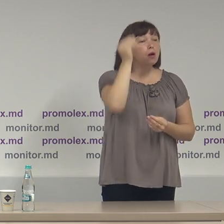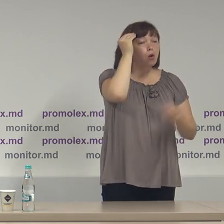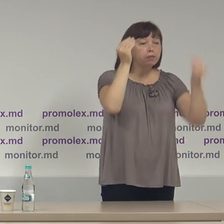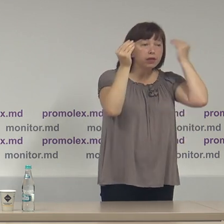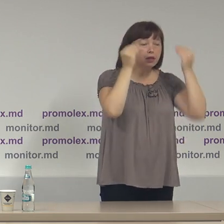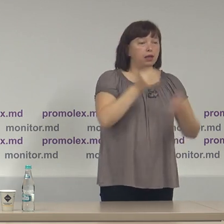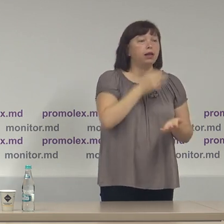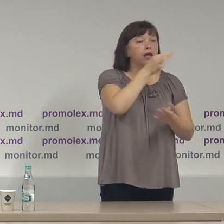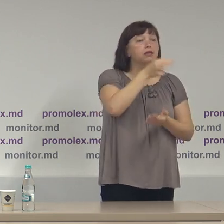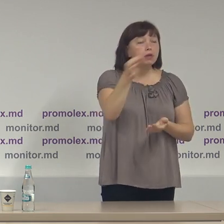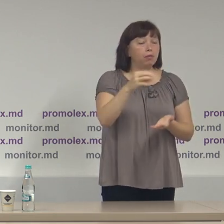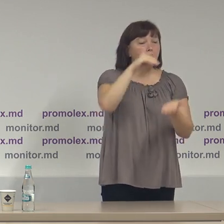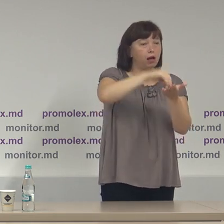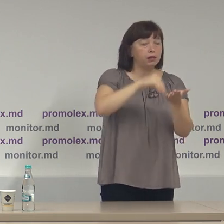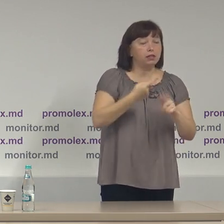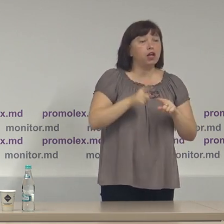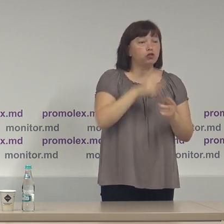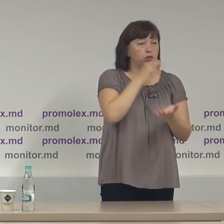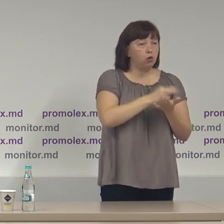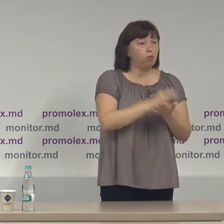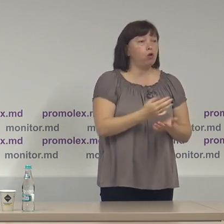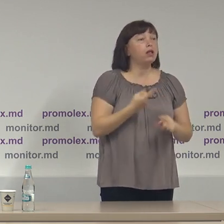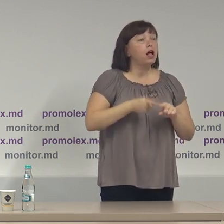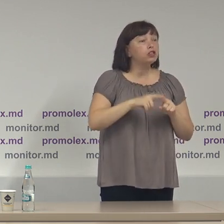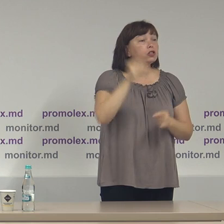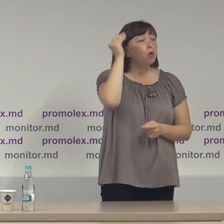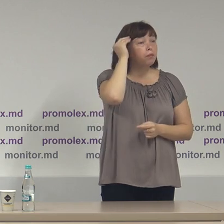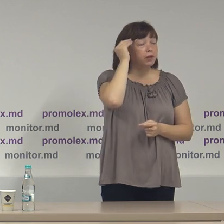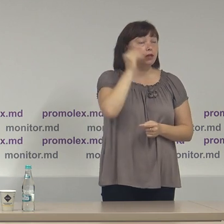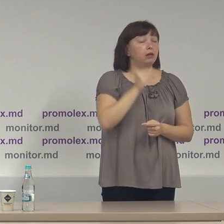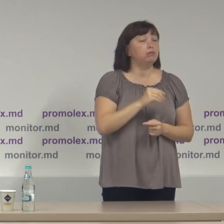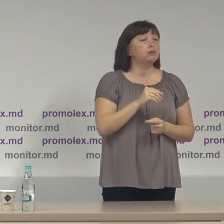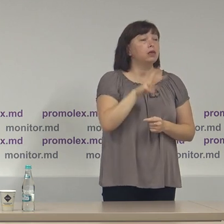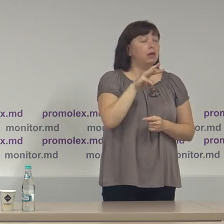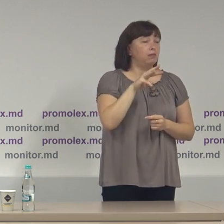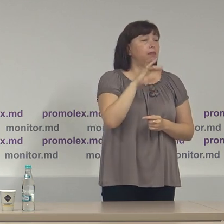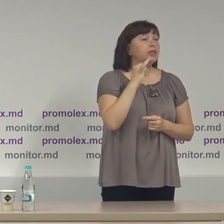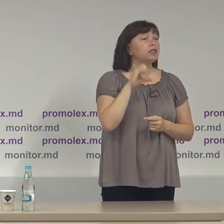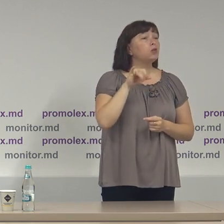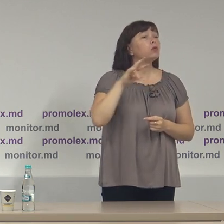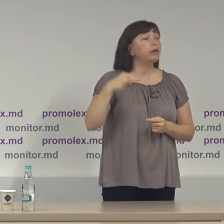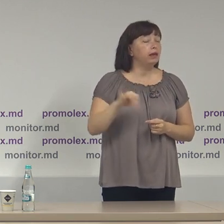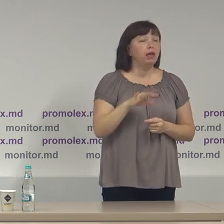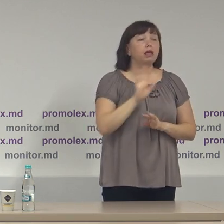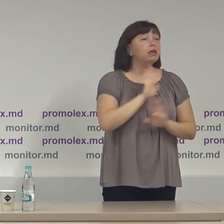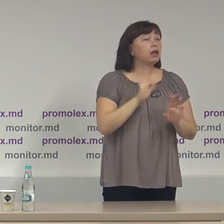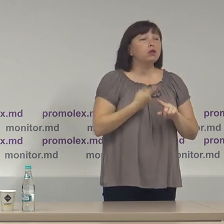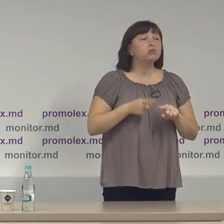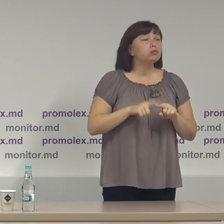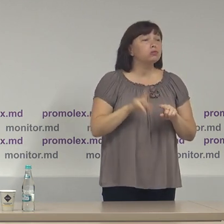exprimate în acest raport sunt opiniile misiunii, ele nu sunt